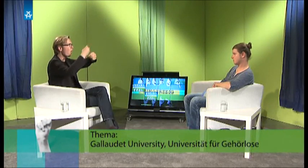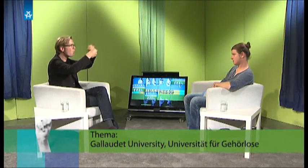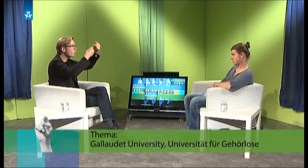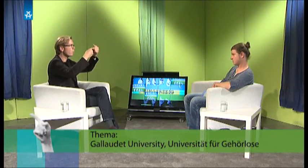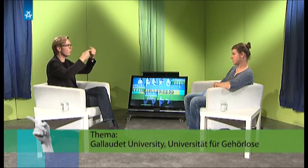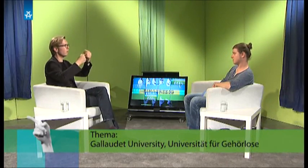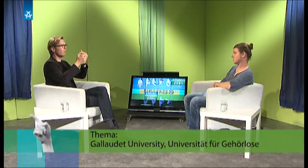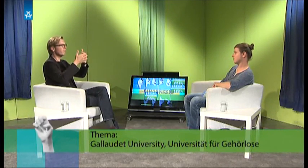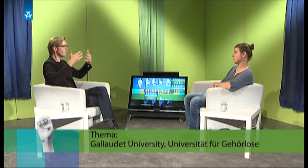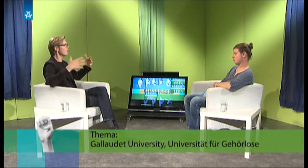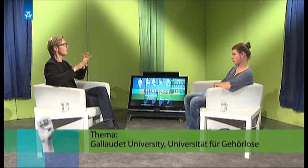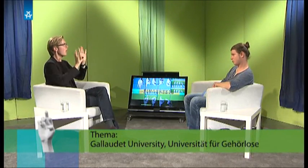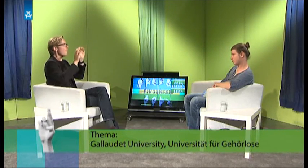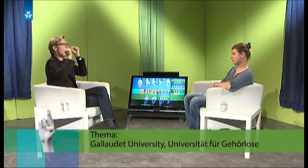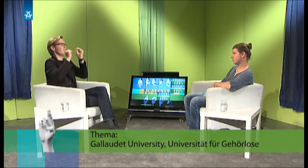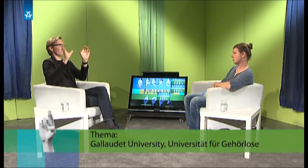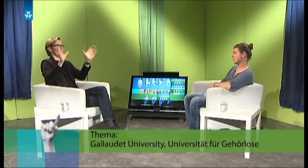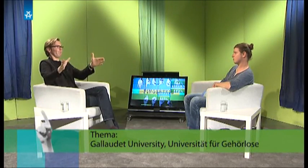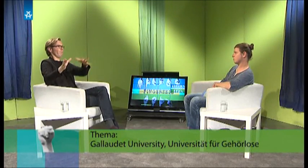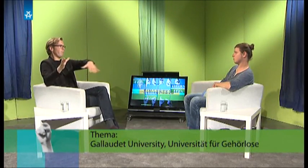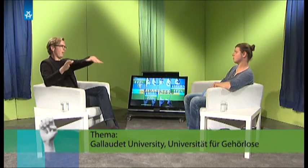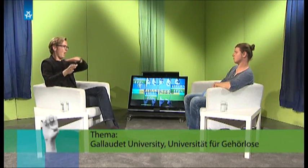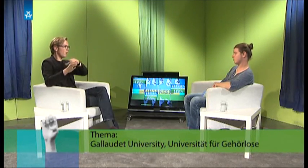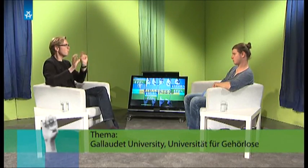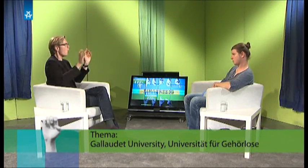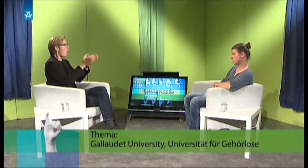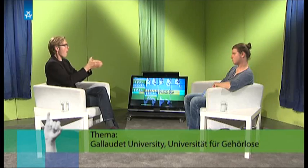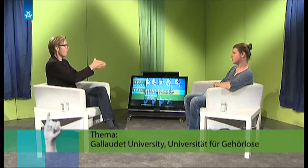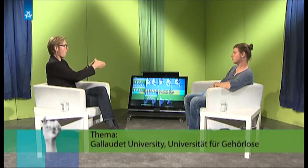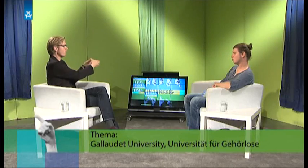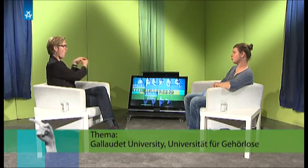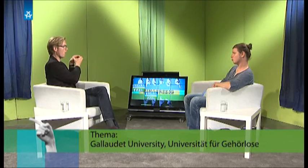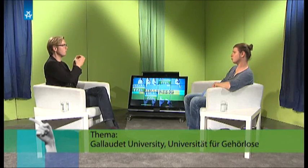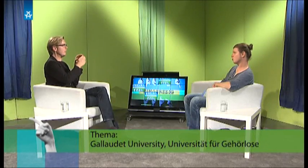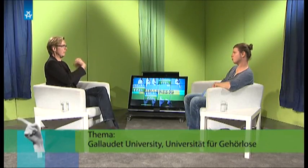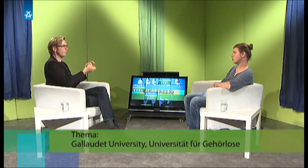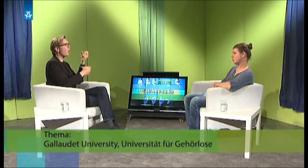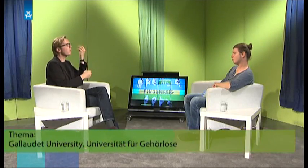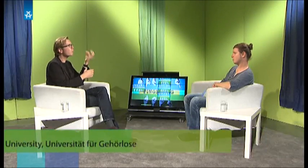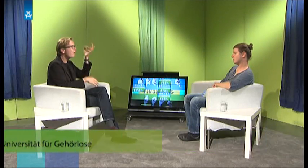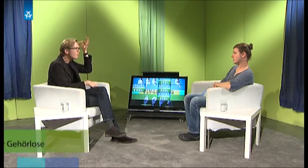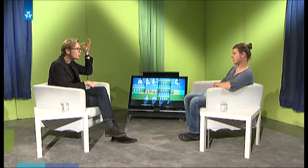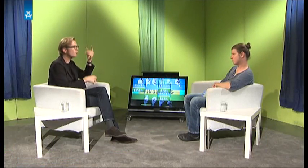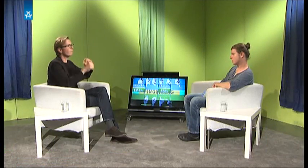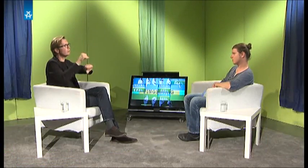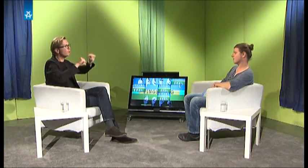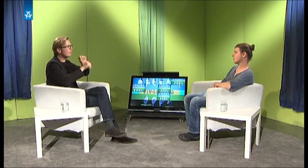Aber die Hauptschwerpunkte, die hatte ich eben genannt. Die anderen Bereiche sind deutlich kleiner. Es gibt auch Naturwissenschaften, weiß ich nicht, Chemie, du hast es danach gefragt, das gibt es. Das ist